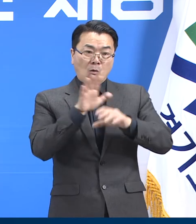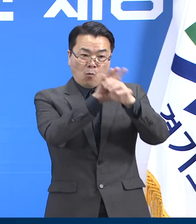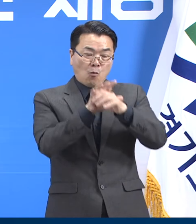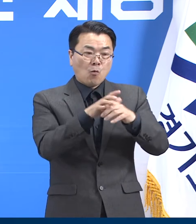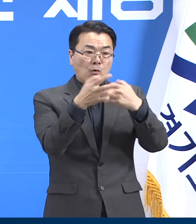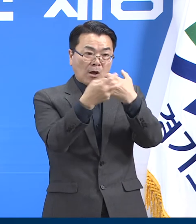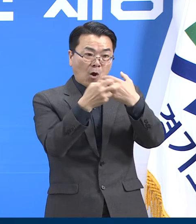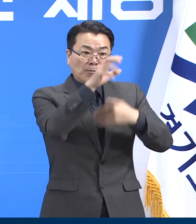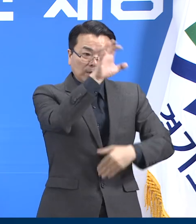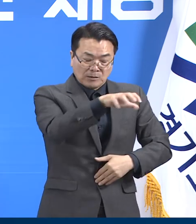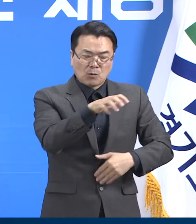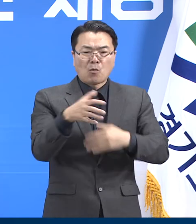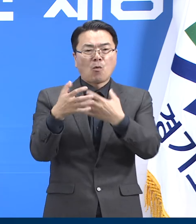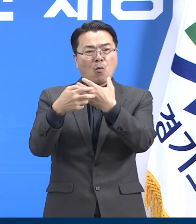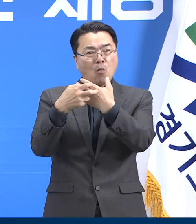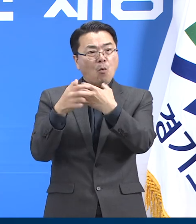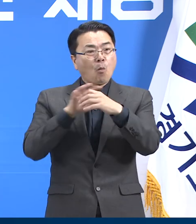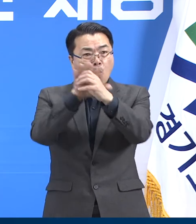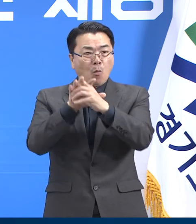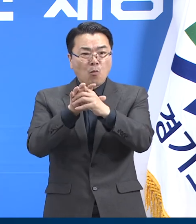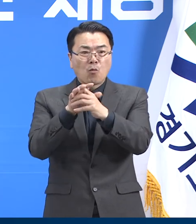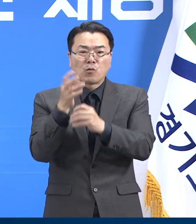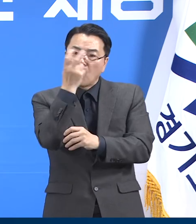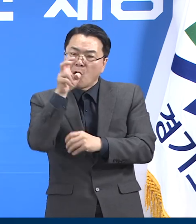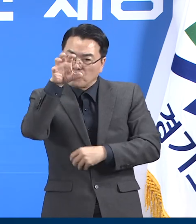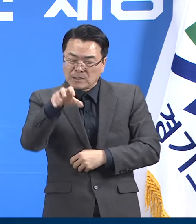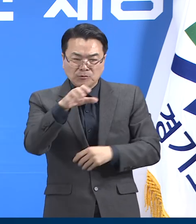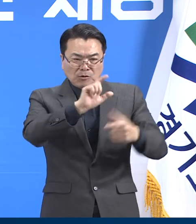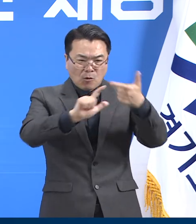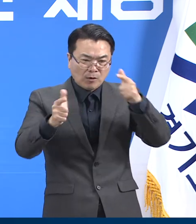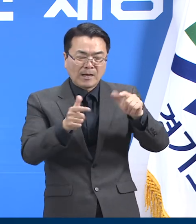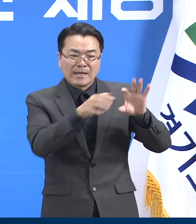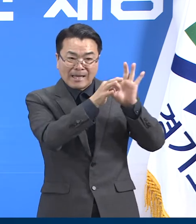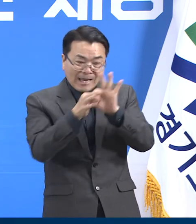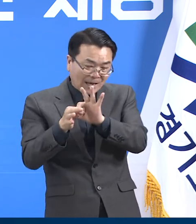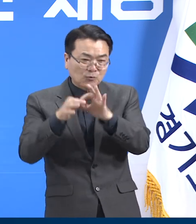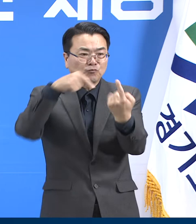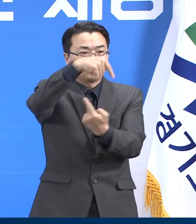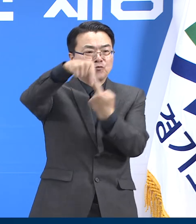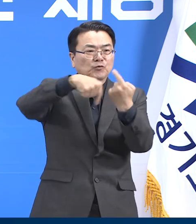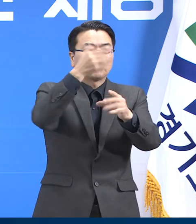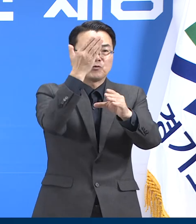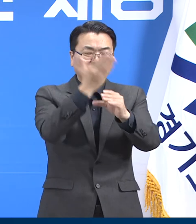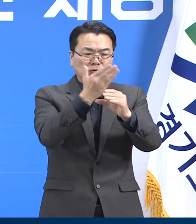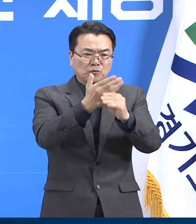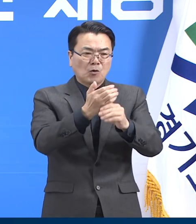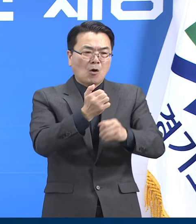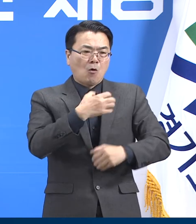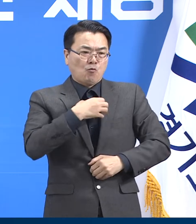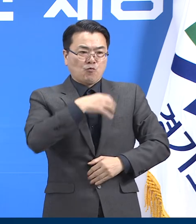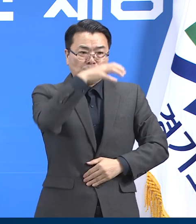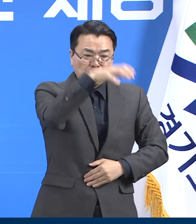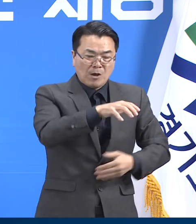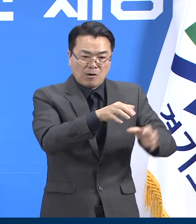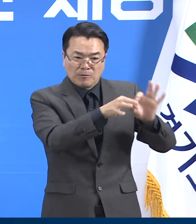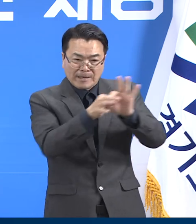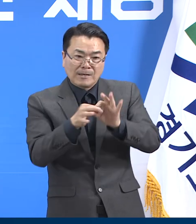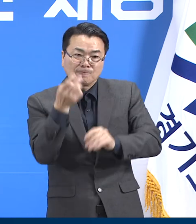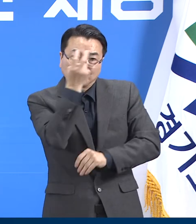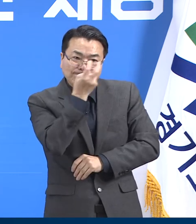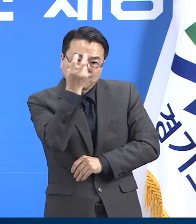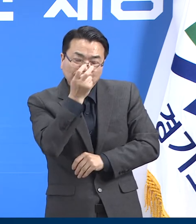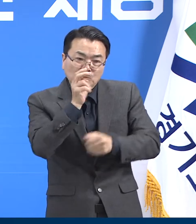180개소를 계속 운영하고 외양병원 시설 등 관념 취약시설에 대한 주기적인 선제검사를 지속하는 등